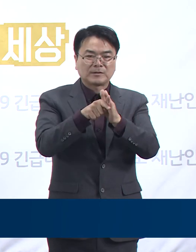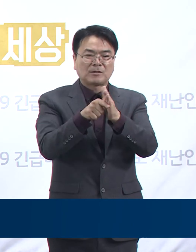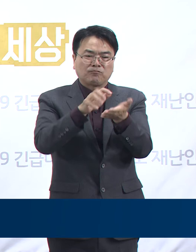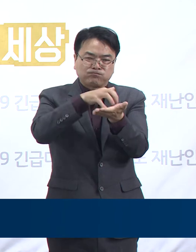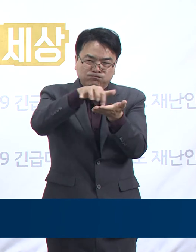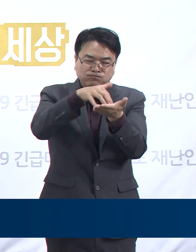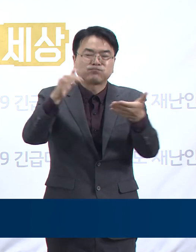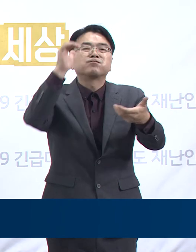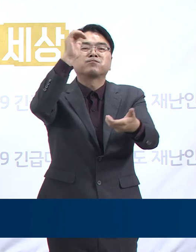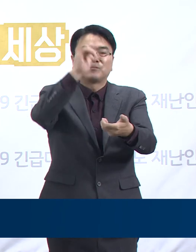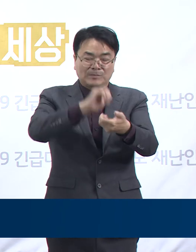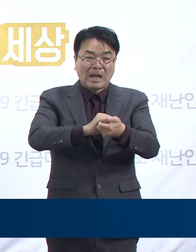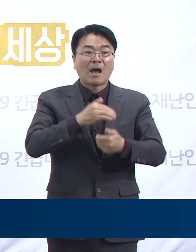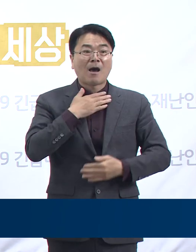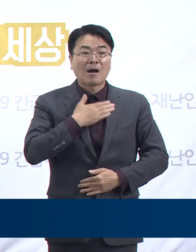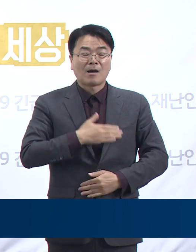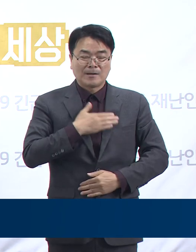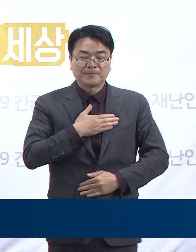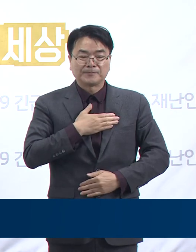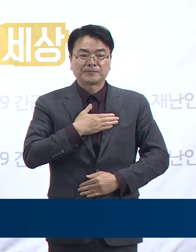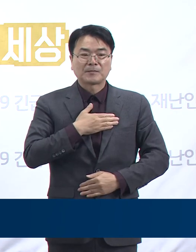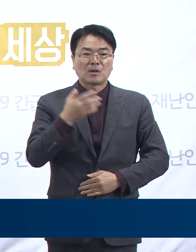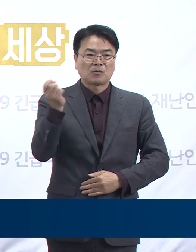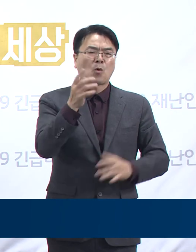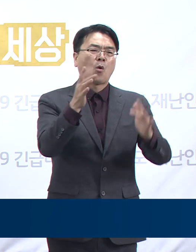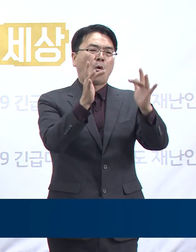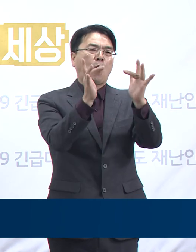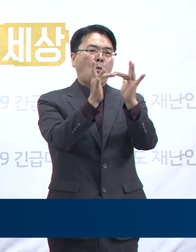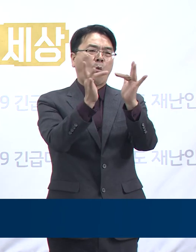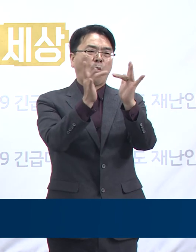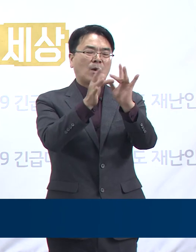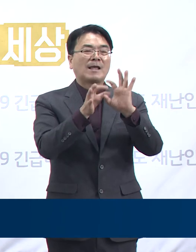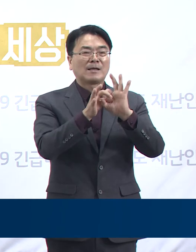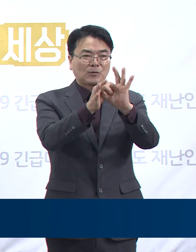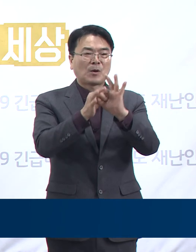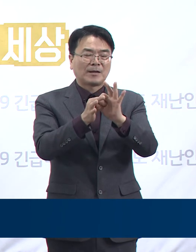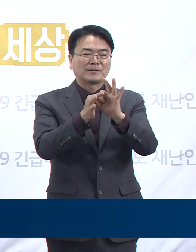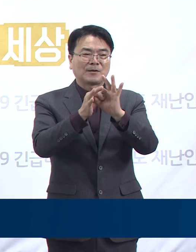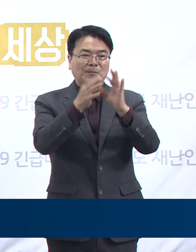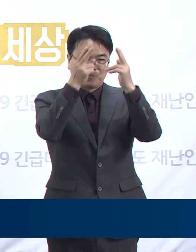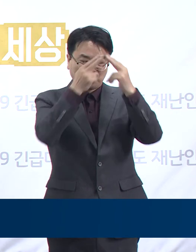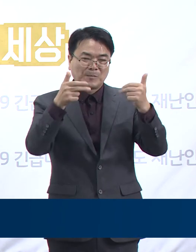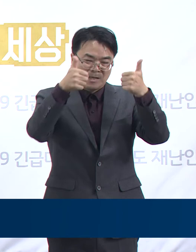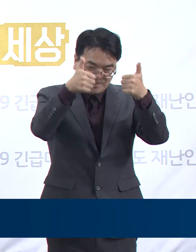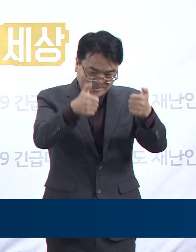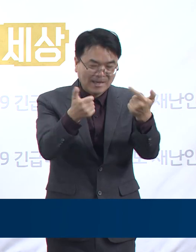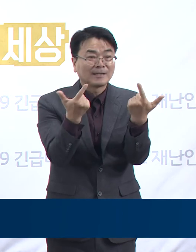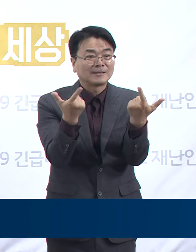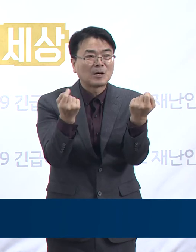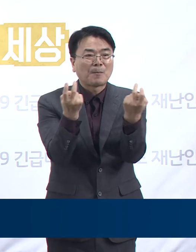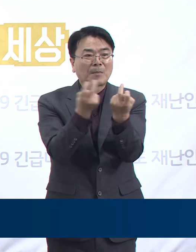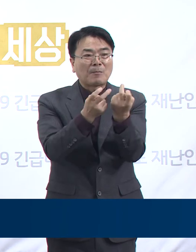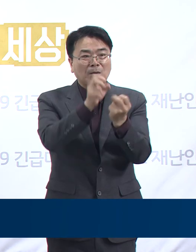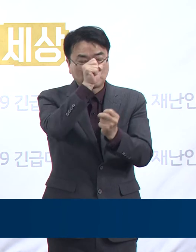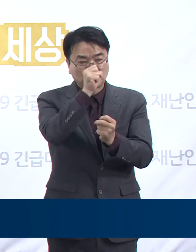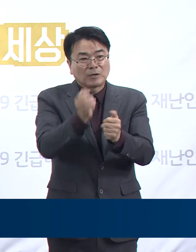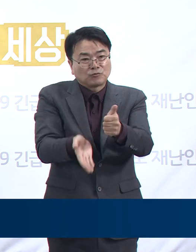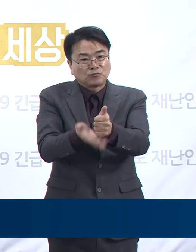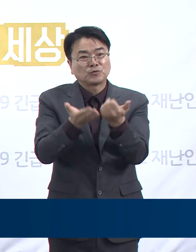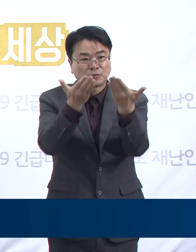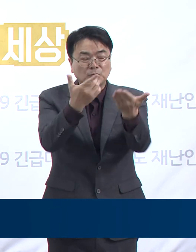제한을 조치하며 온라인 추모 성묘 서비스 제공으로 대민접촉을 최소화하도록 노력하고 있습니다.